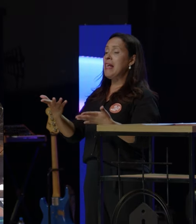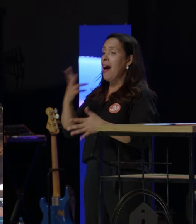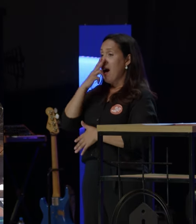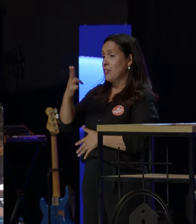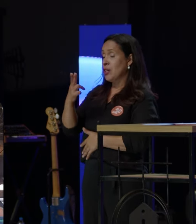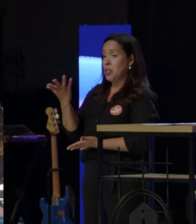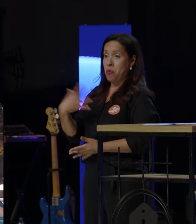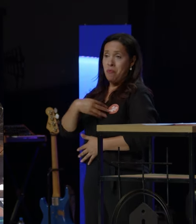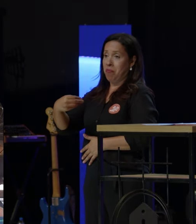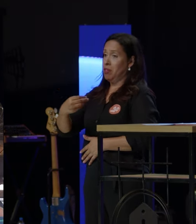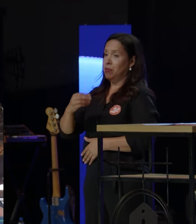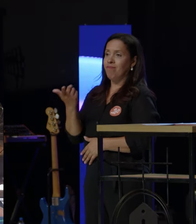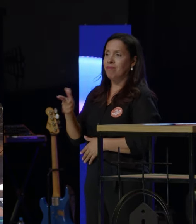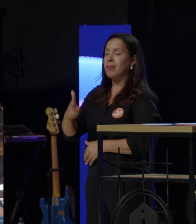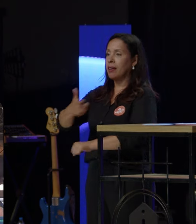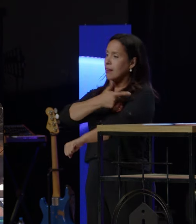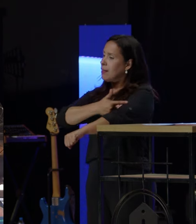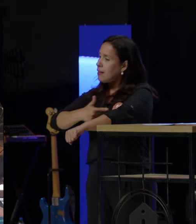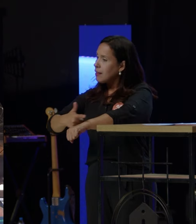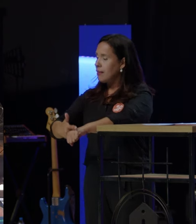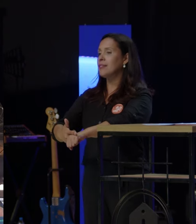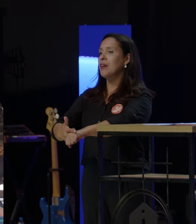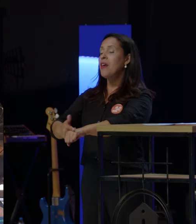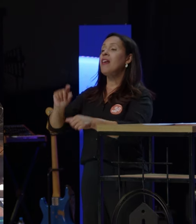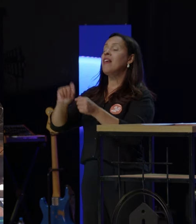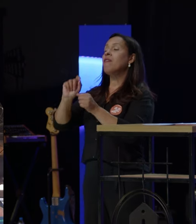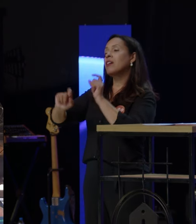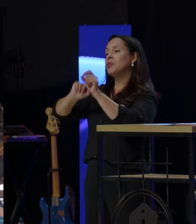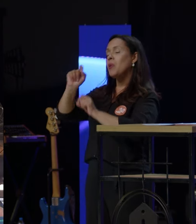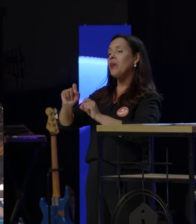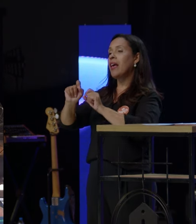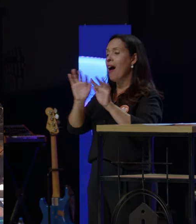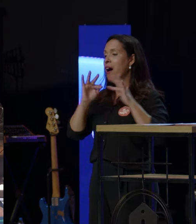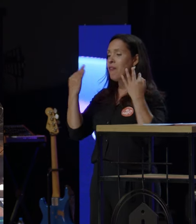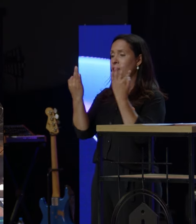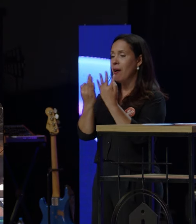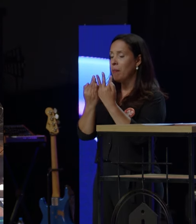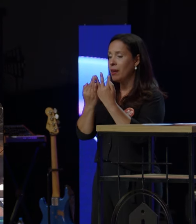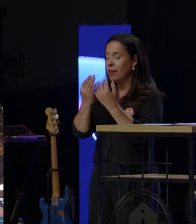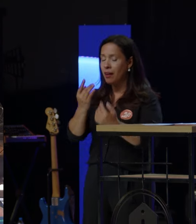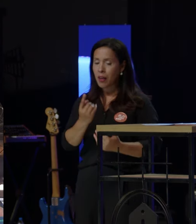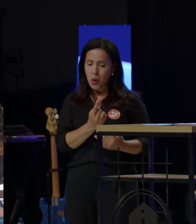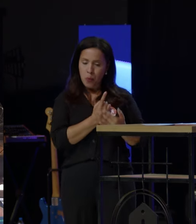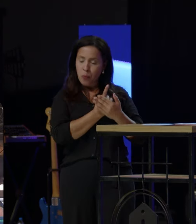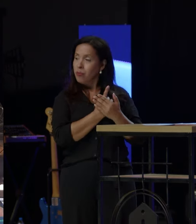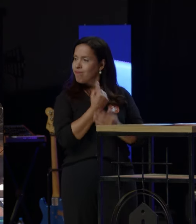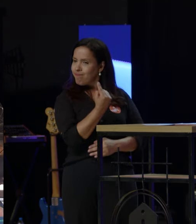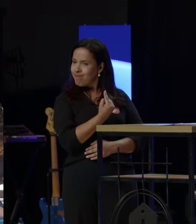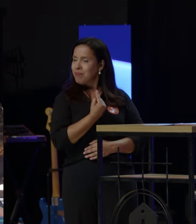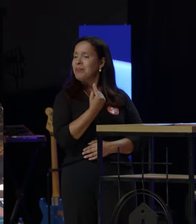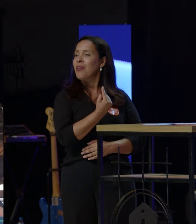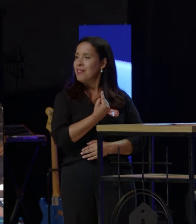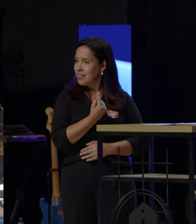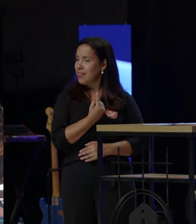educação, que leva as famílias a isolarem os seus especiais. Eles acabam ficando tão